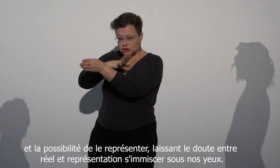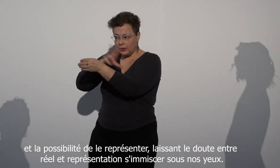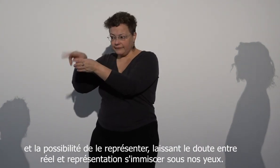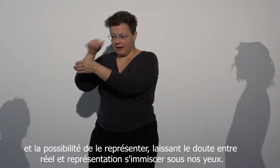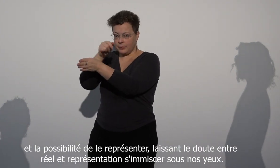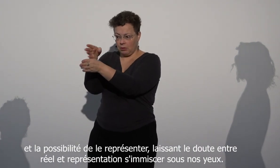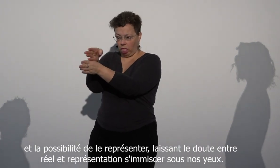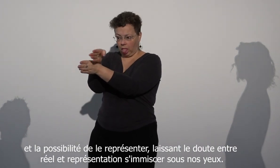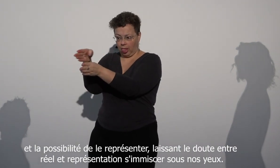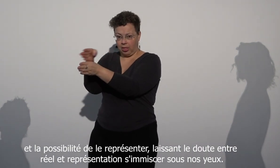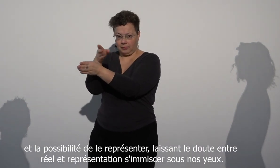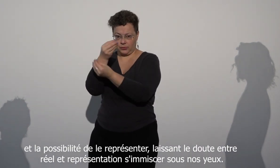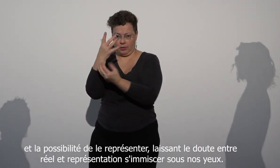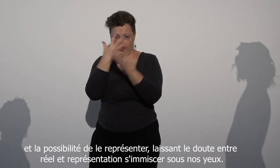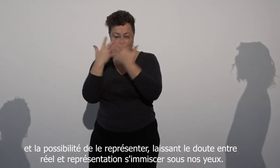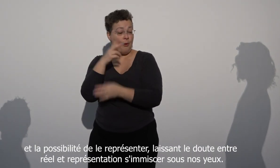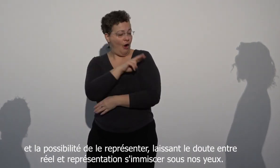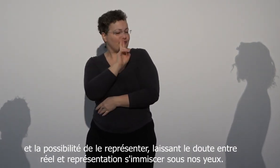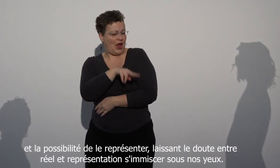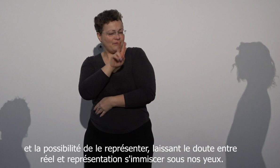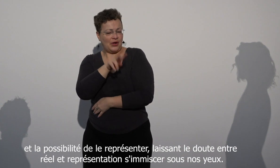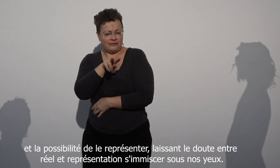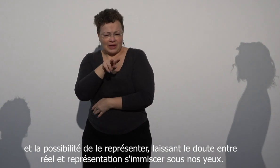laissant le doute entre réel et représentation s'immiscer sous nos yeux.